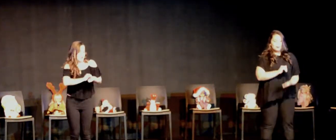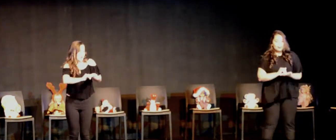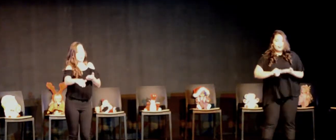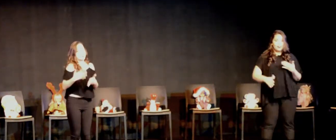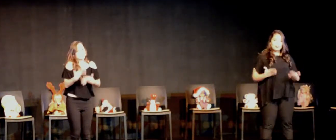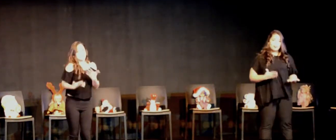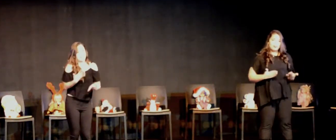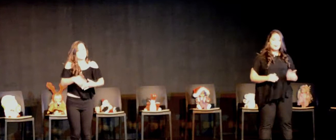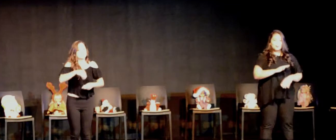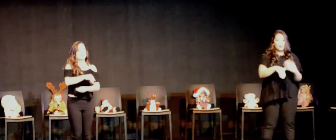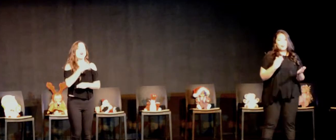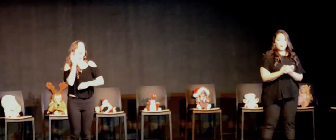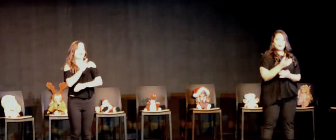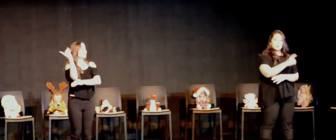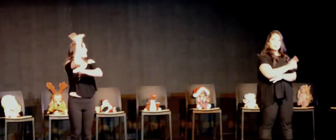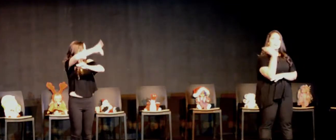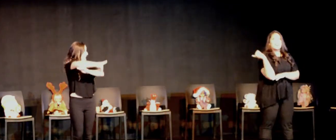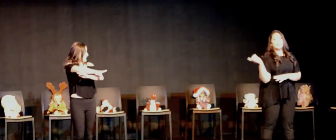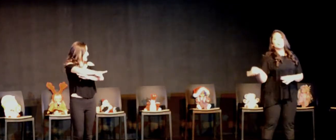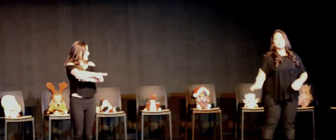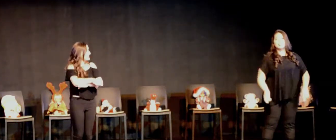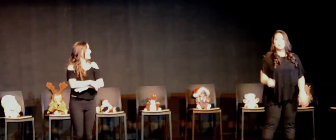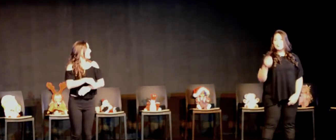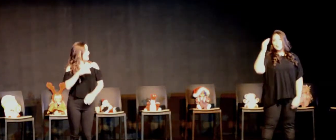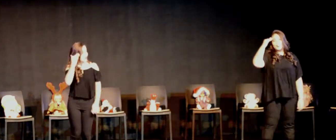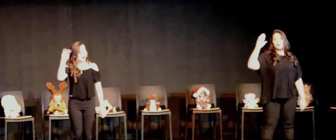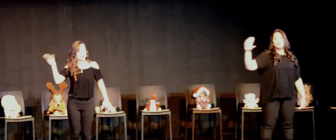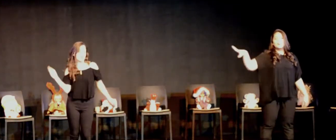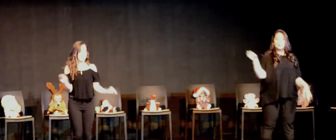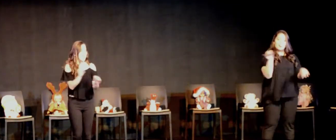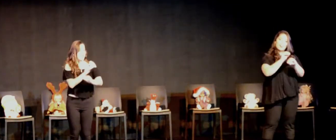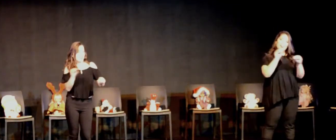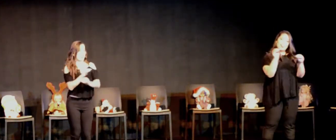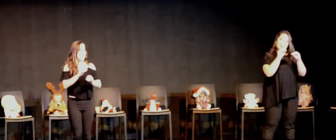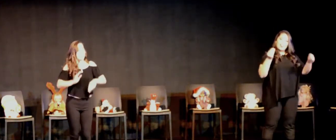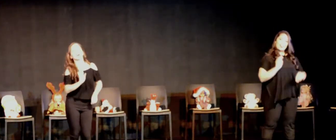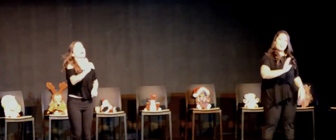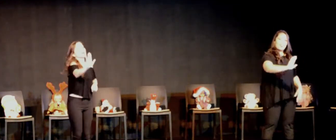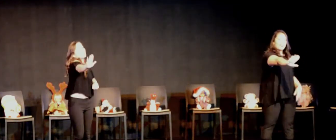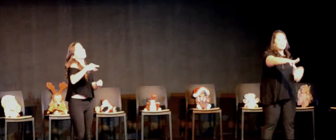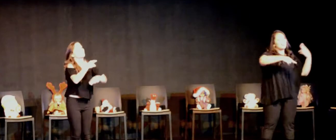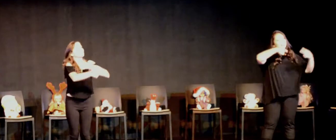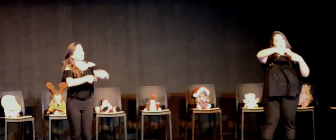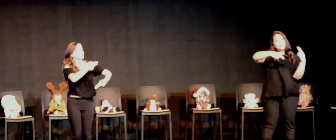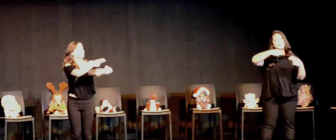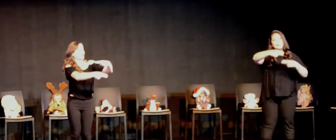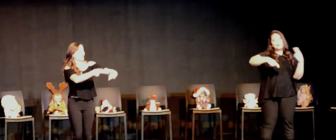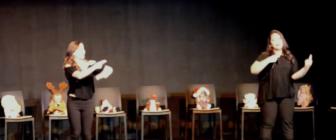dejas tal vez todos los días No sé nada de tu historia